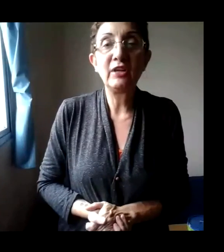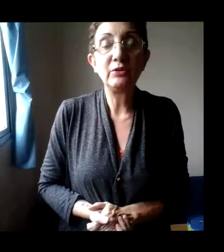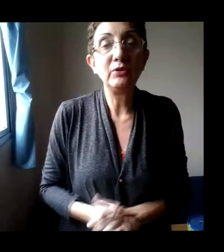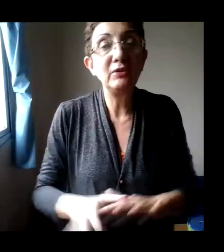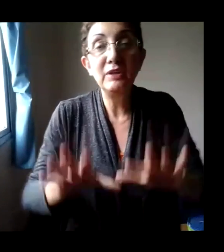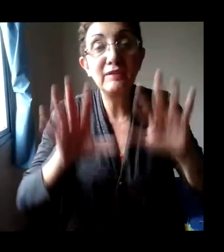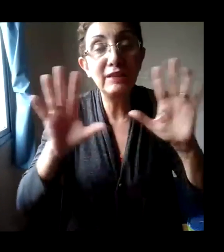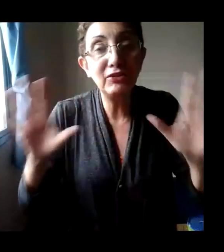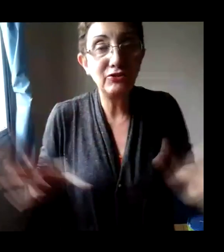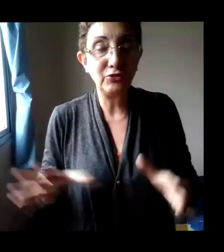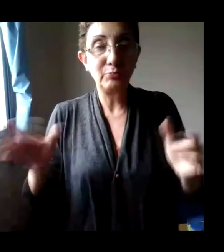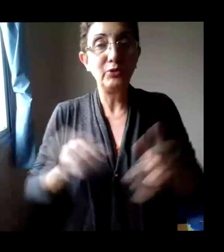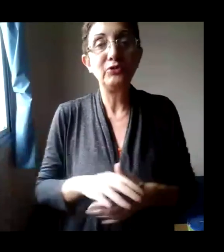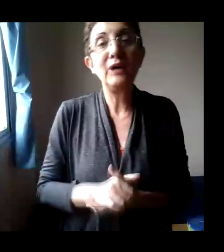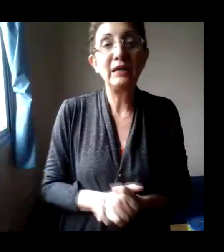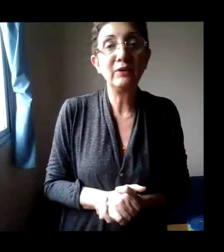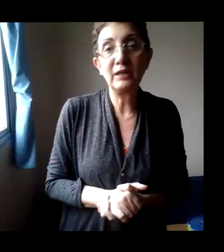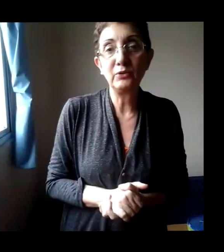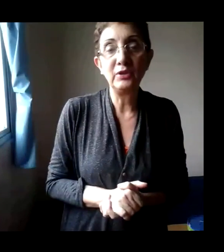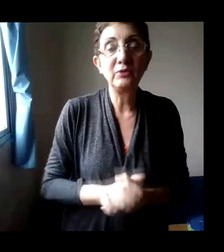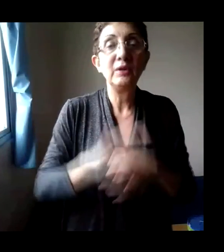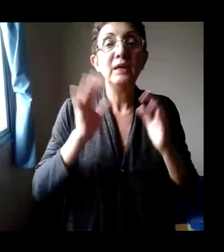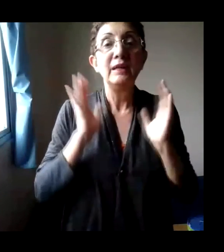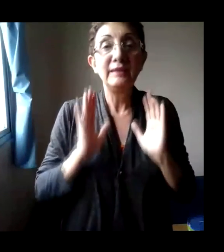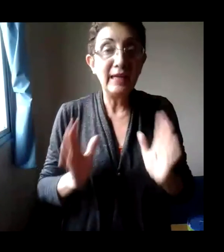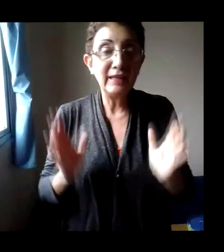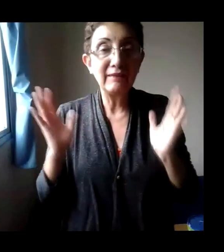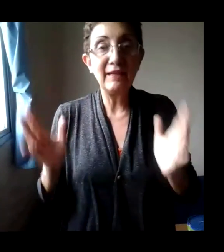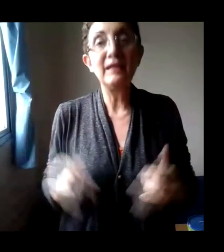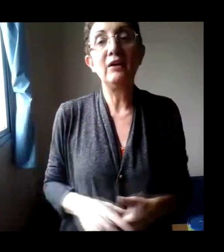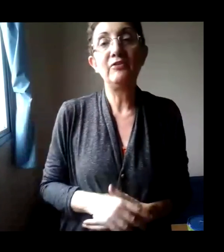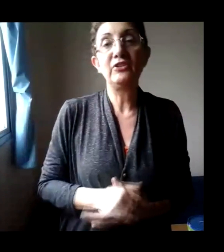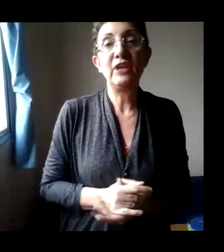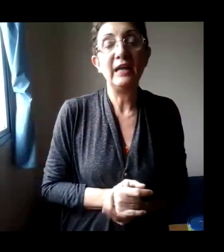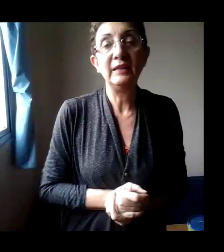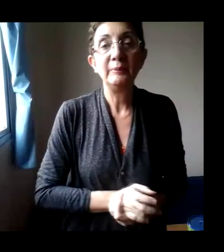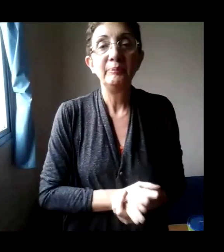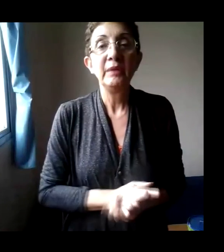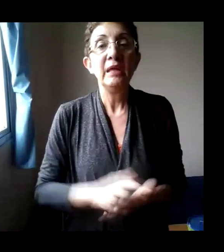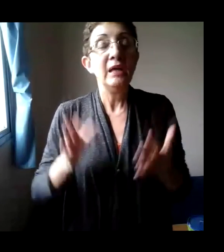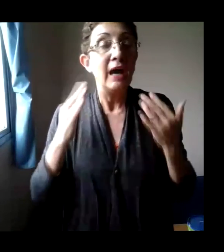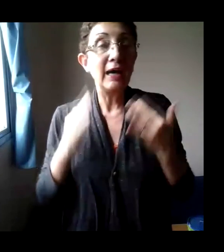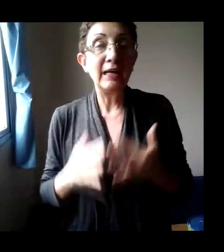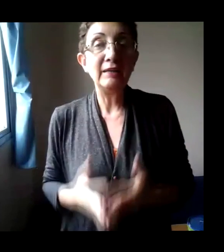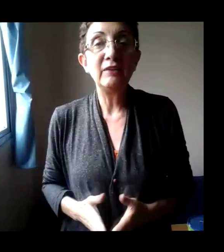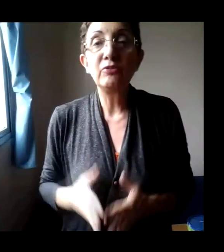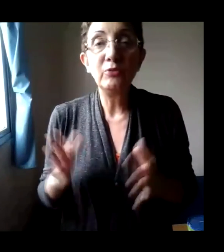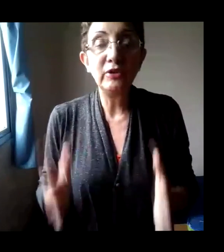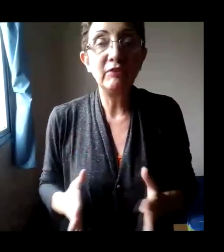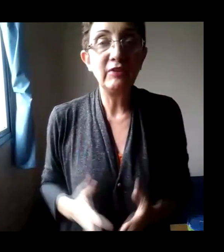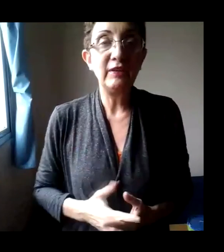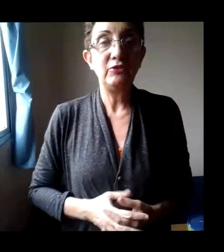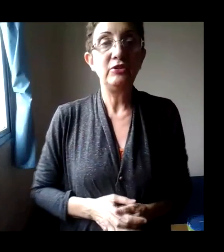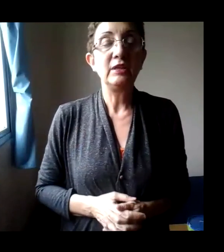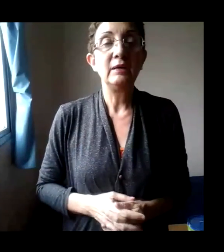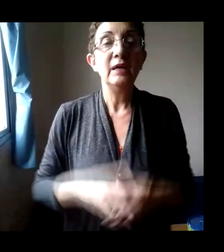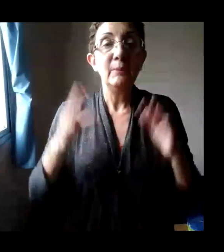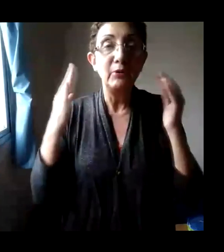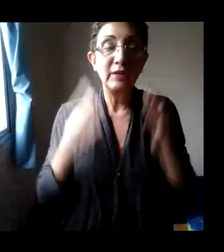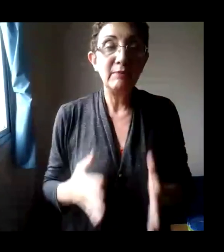gratuito. Não existe o pulo do gato gratuito. Tem que ser em aula fechada. Agradeço muito a você, dica, por ter